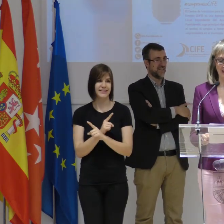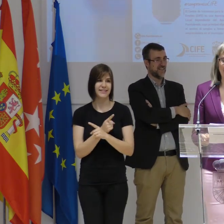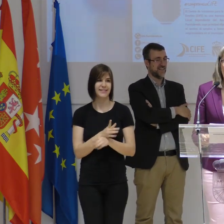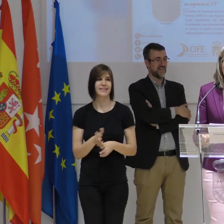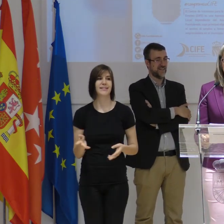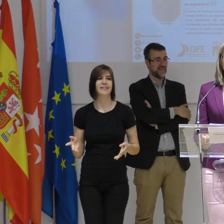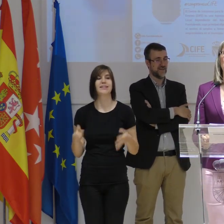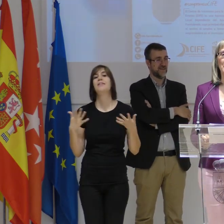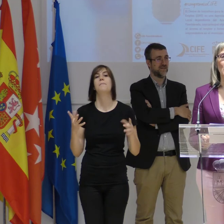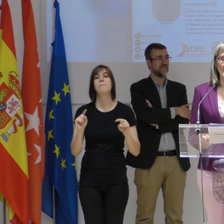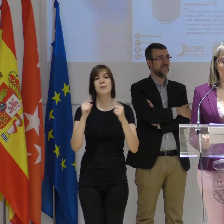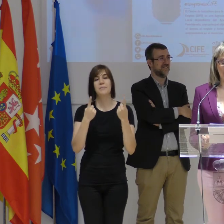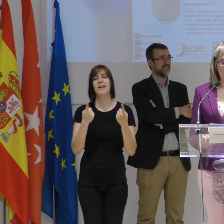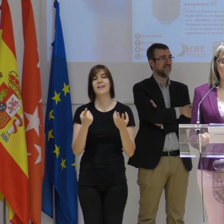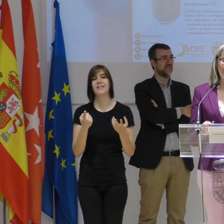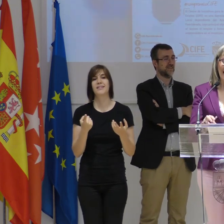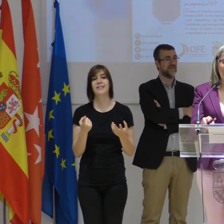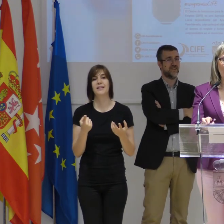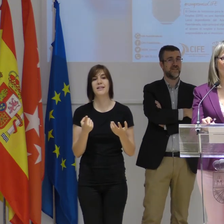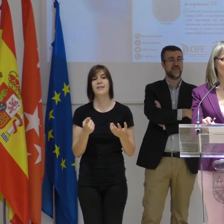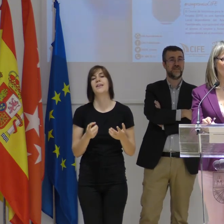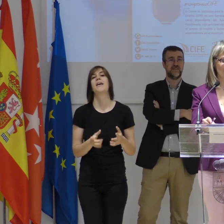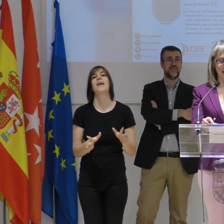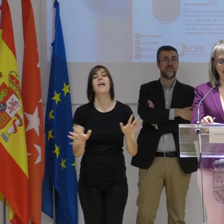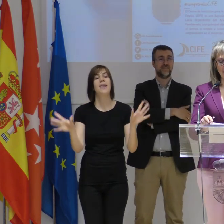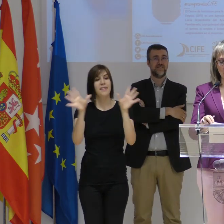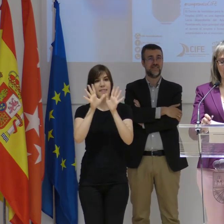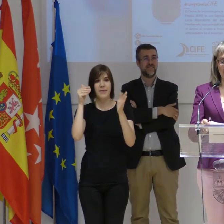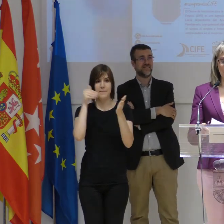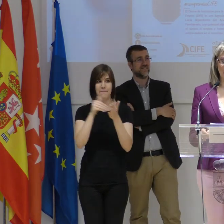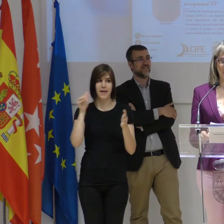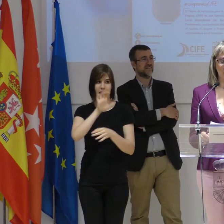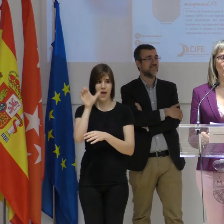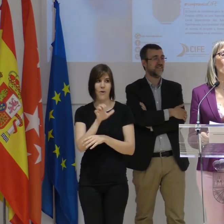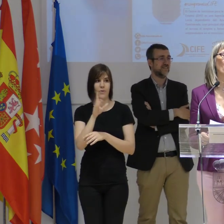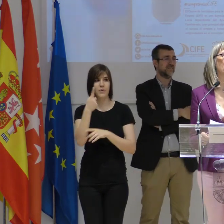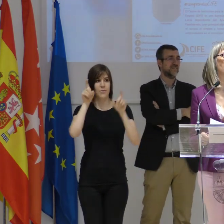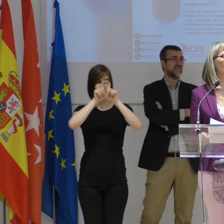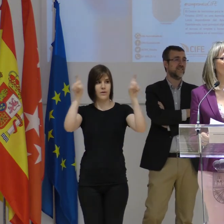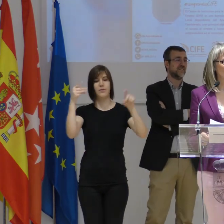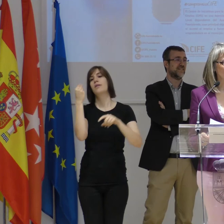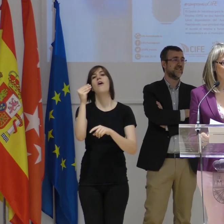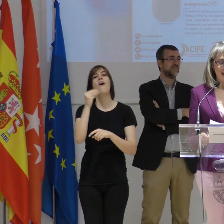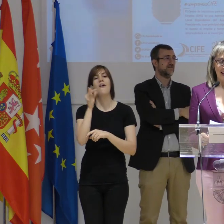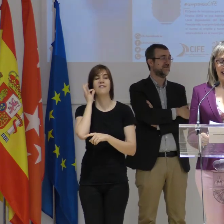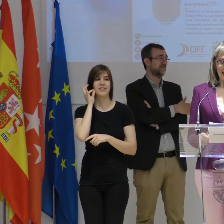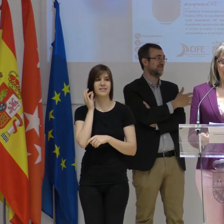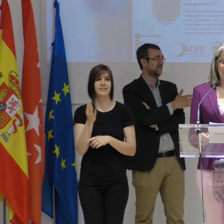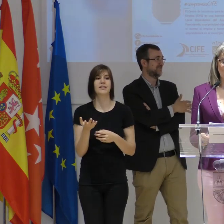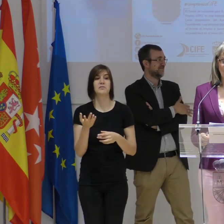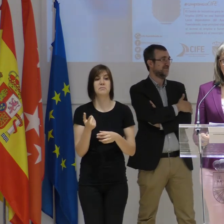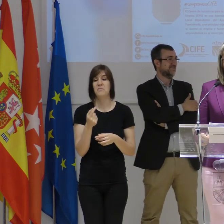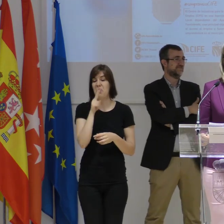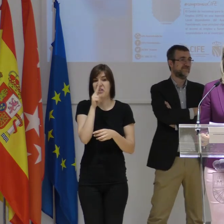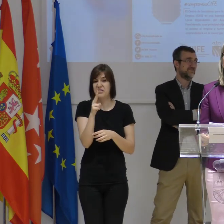está dotado con 10.000 euros. Este año es para la empresa de una joven emprendedora que en